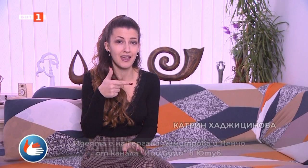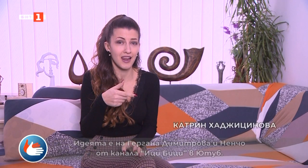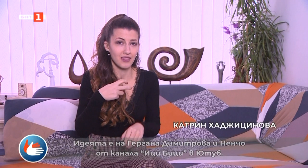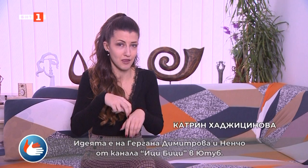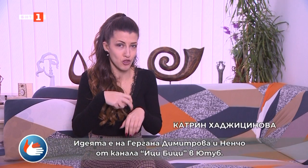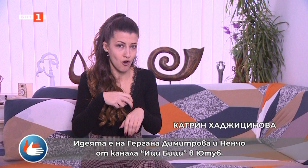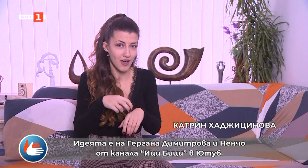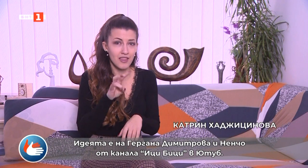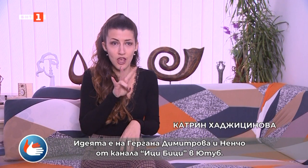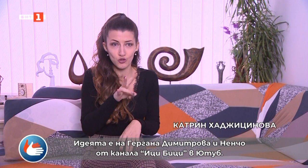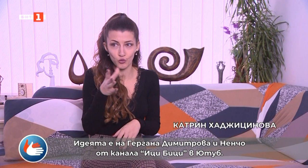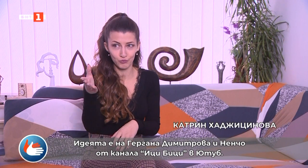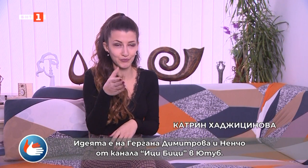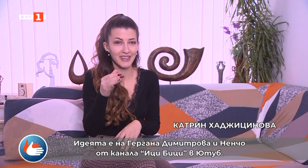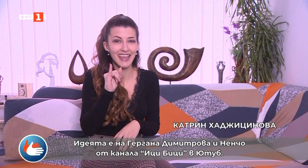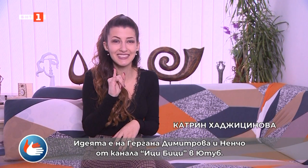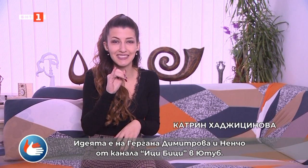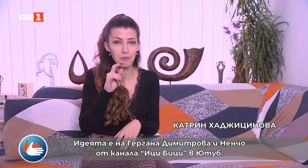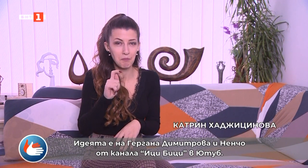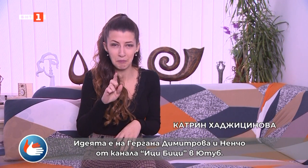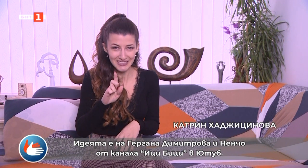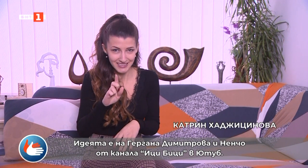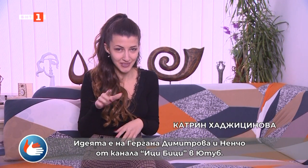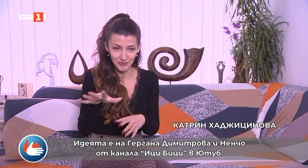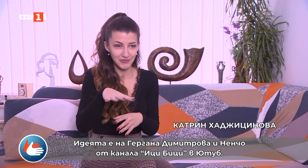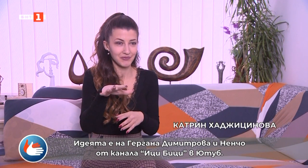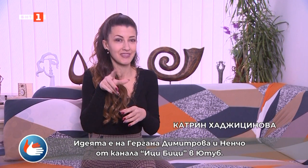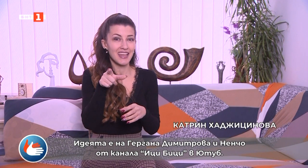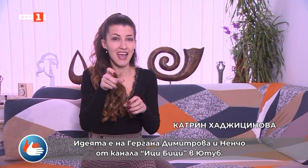Идеята е на Гергана Димитрова и Ненчу от канала Ици Бици в Ютуб.